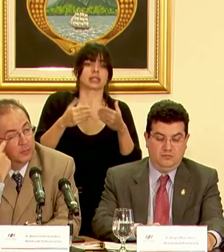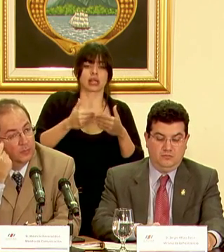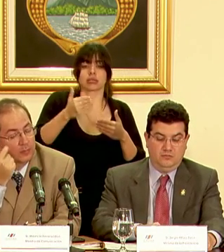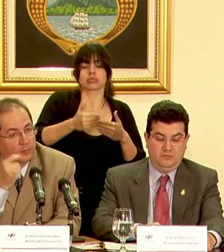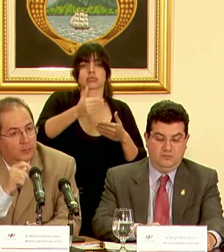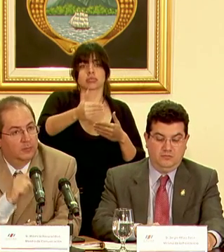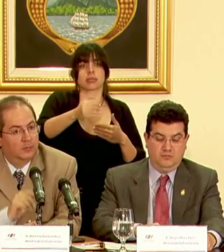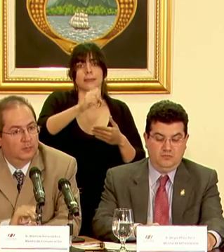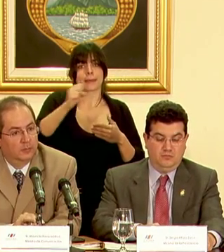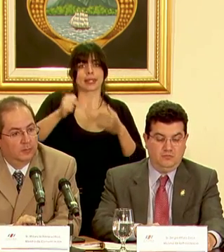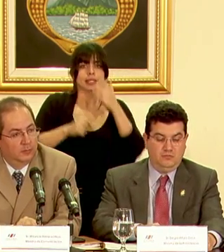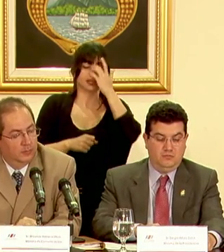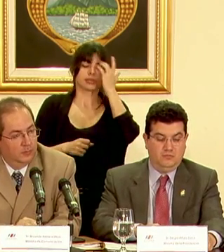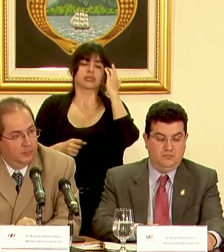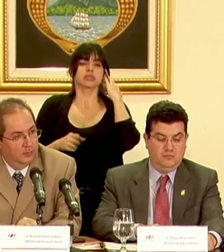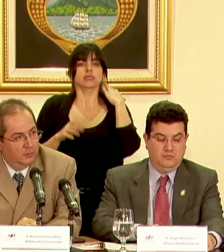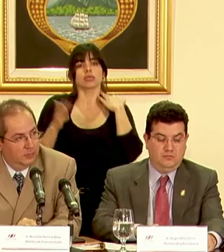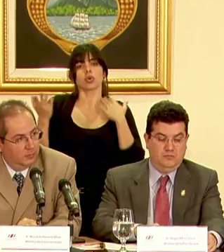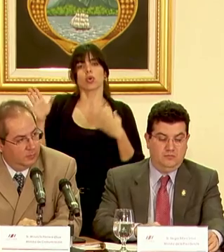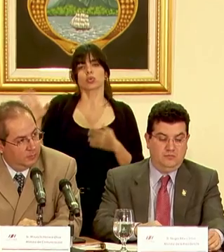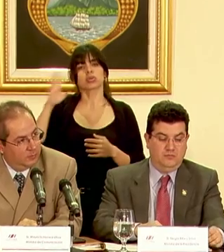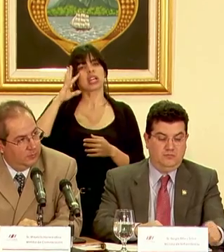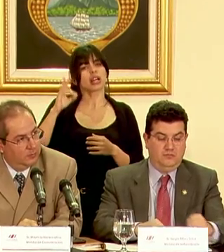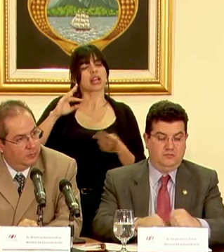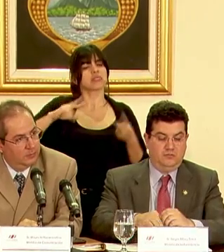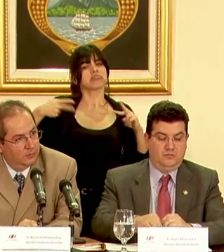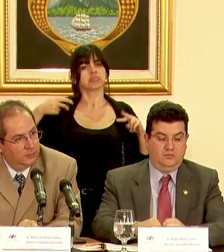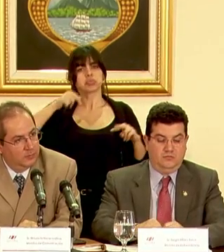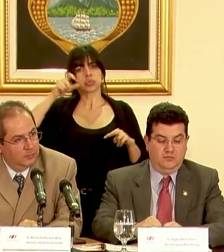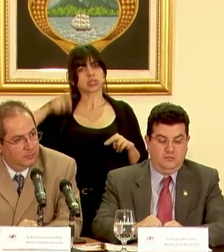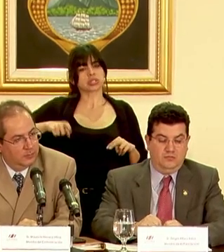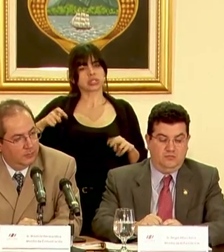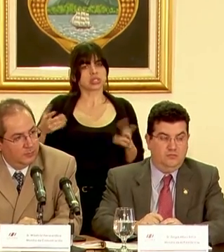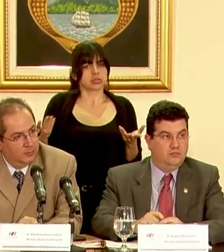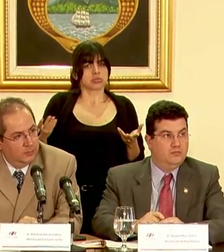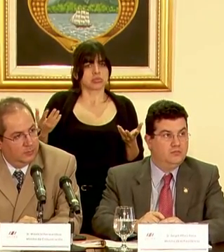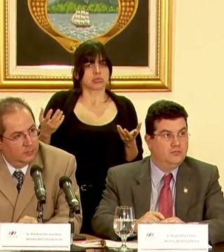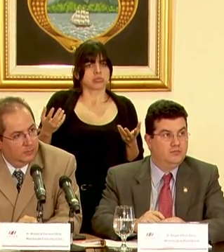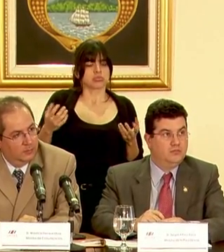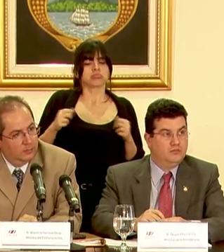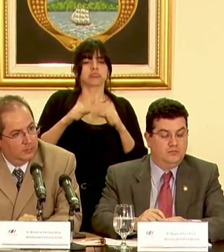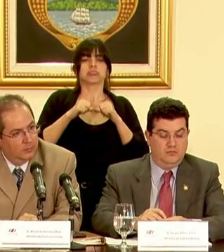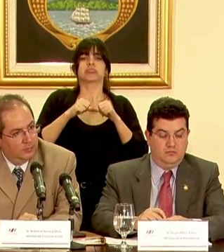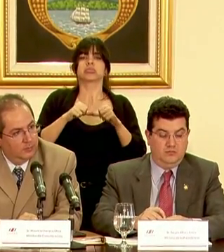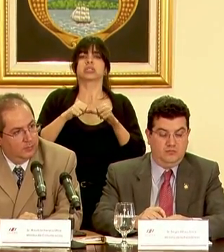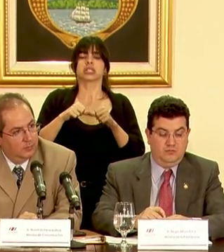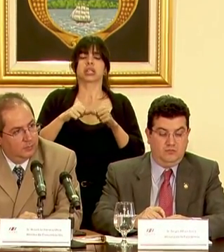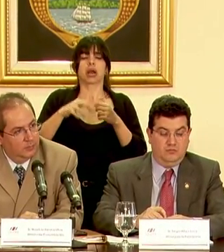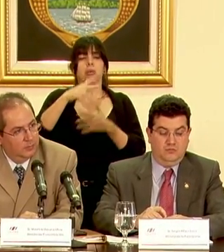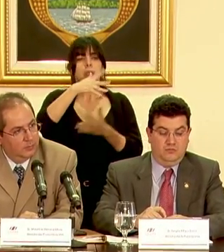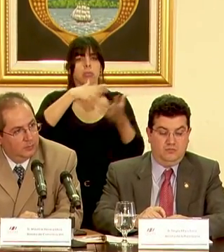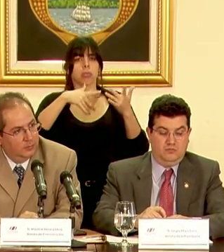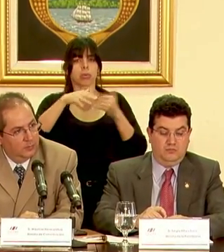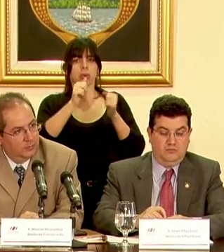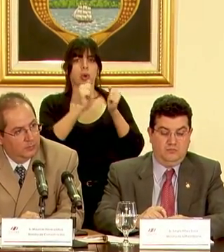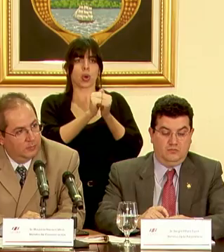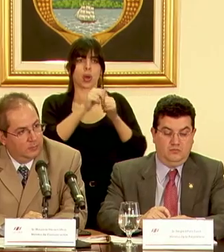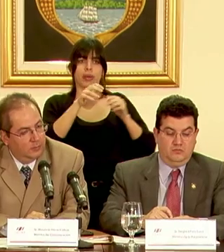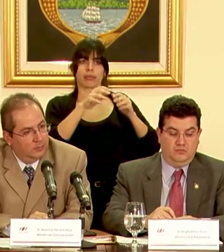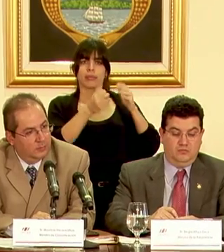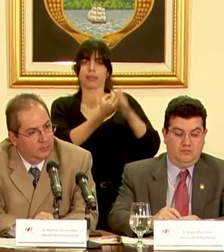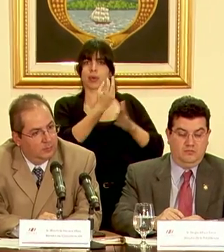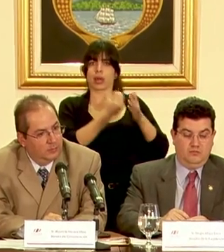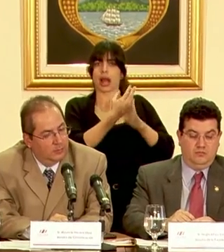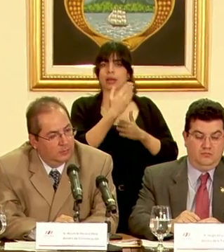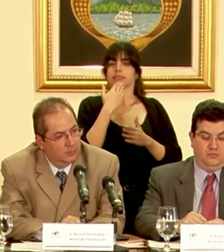siguientes meses usted considera lo contrario que no sigamos conviviendo con el inquieto volcán